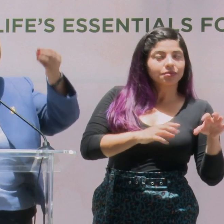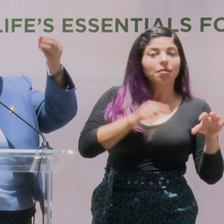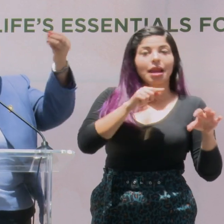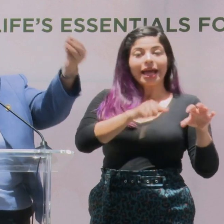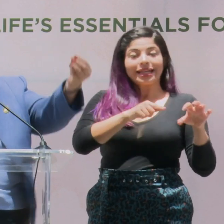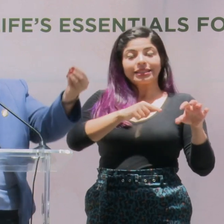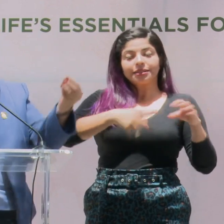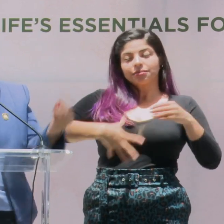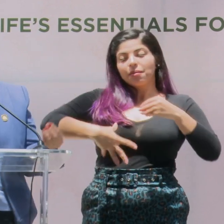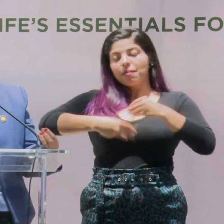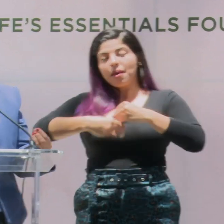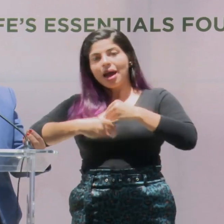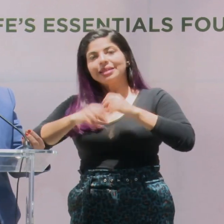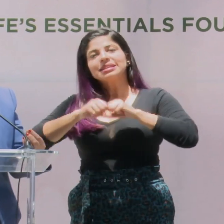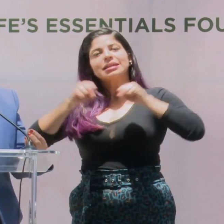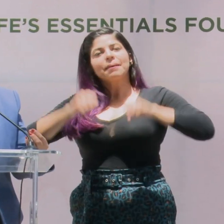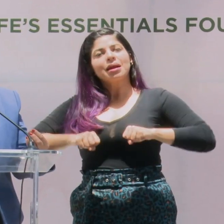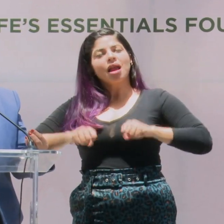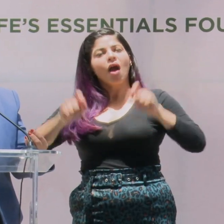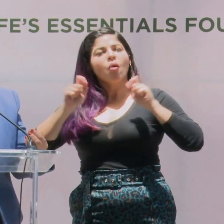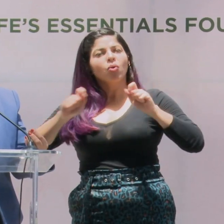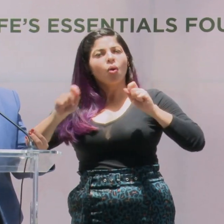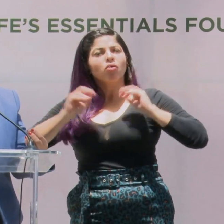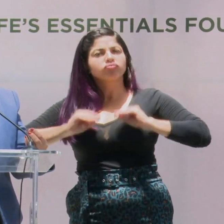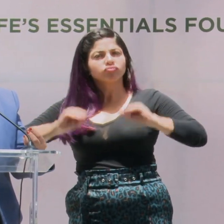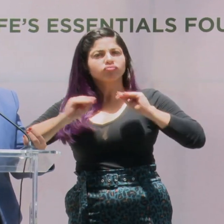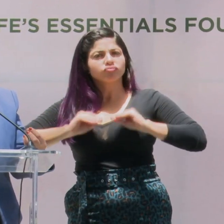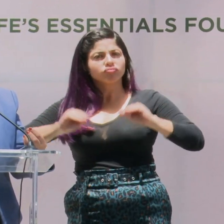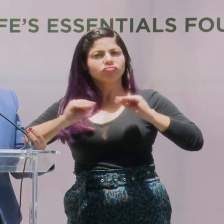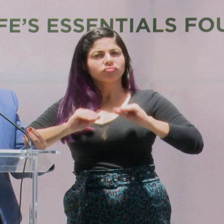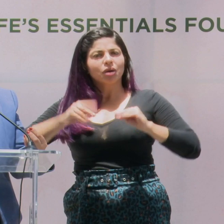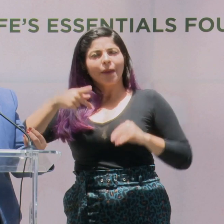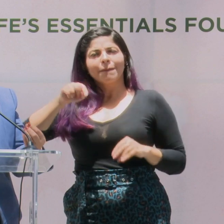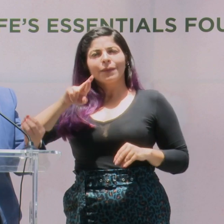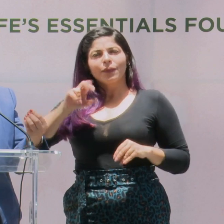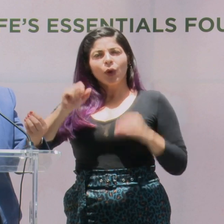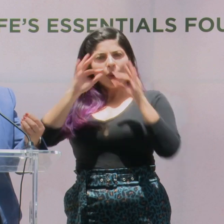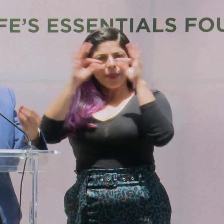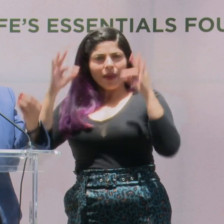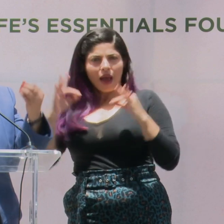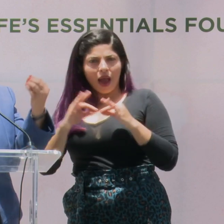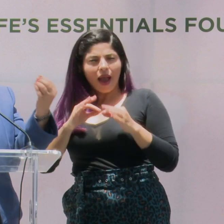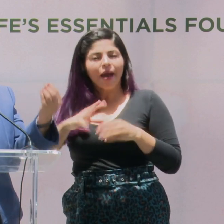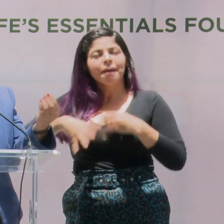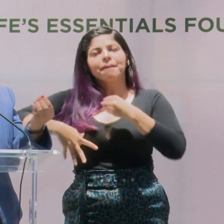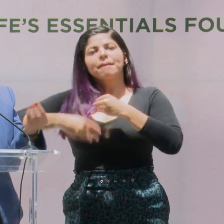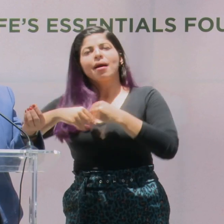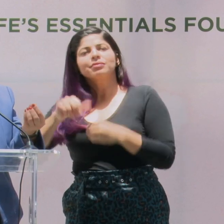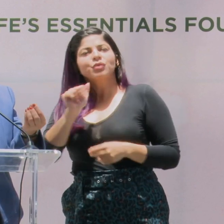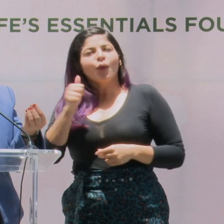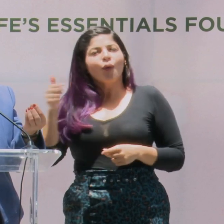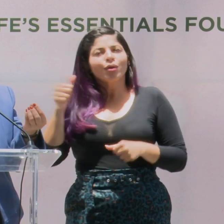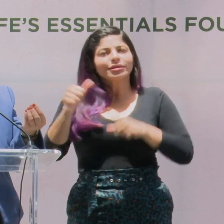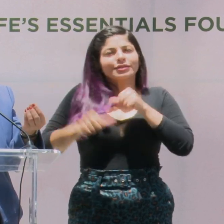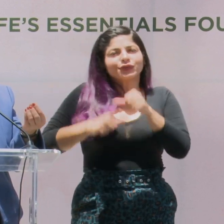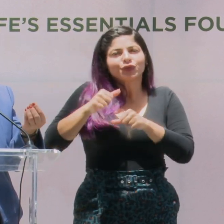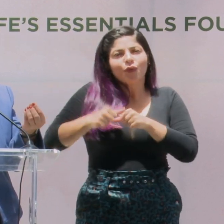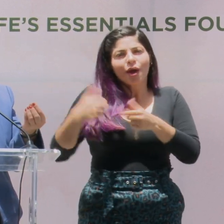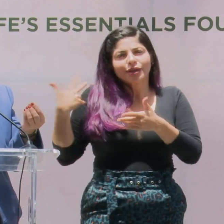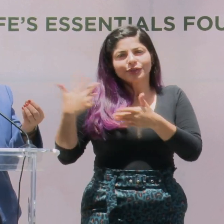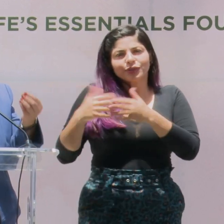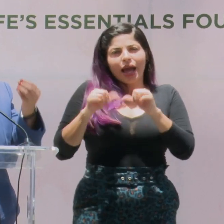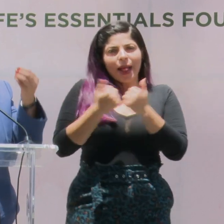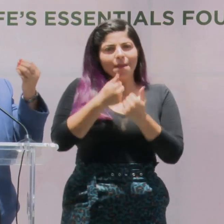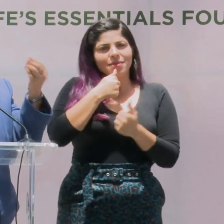Sumado a los seminarios educativos que damos con Proimagen, sumado a todos los otros esfuerzos que hace el sector